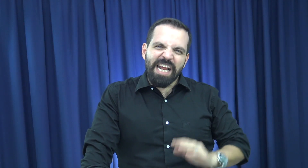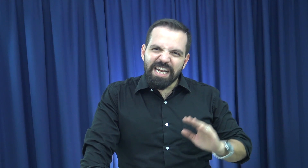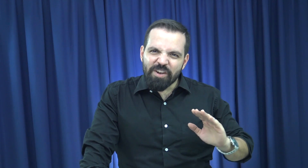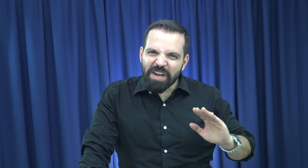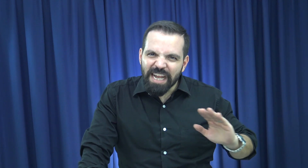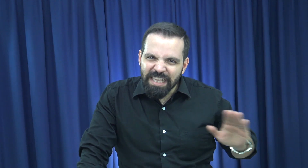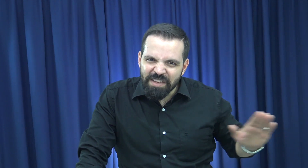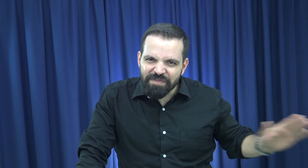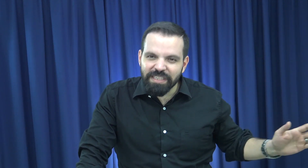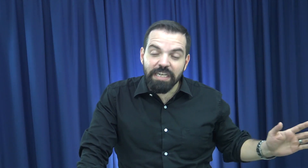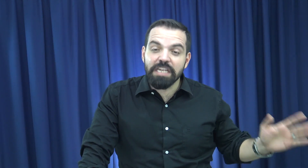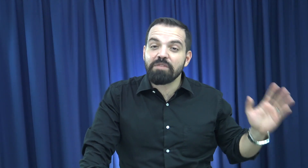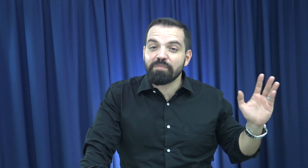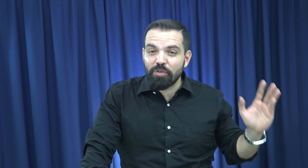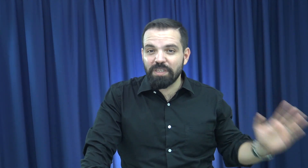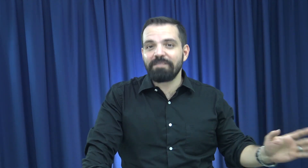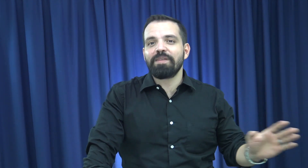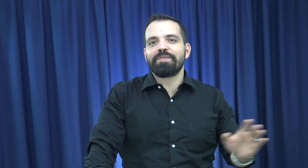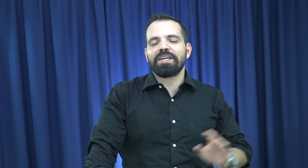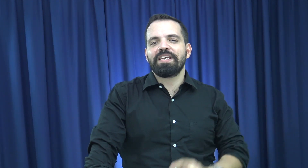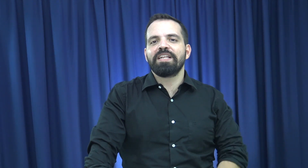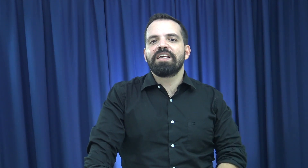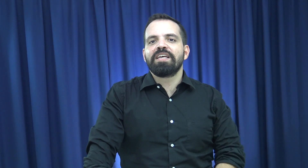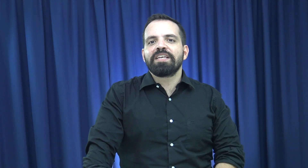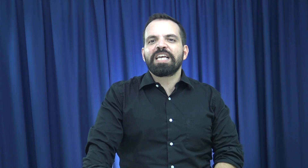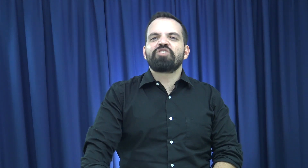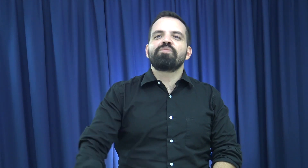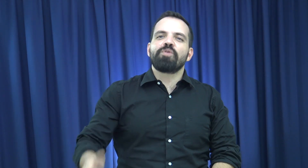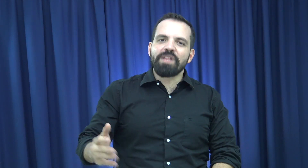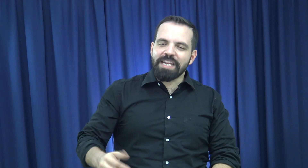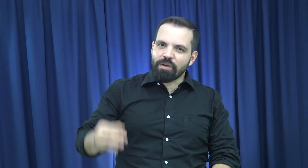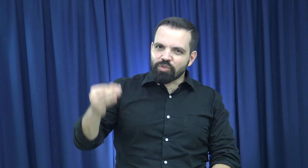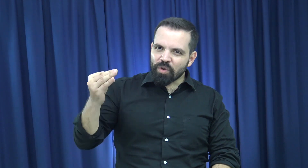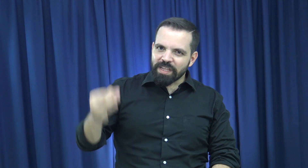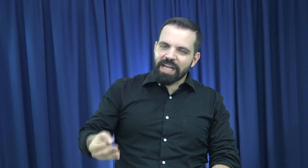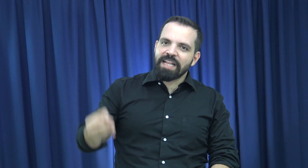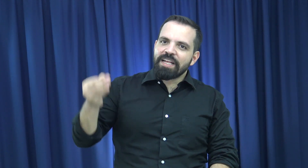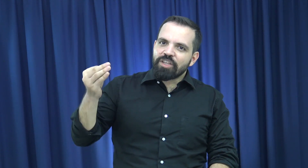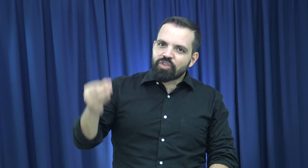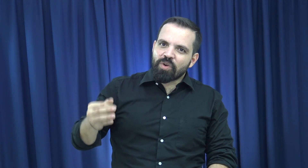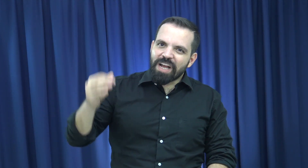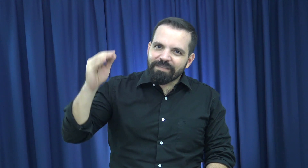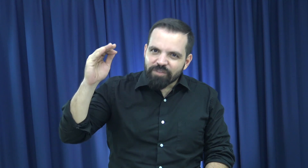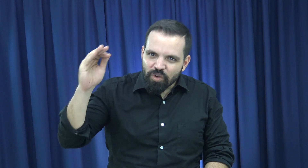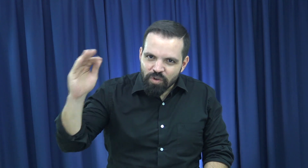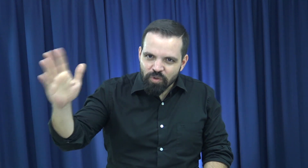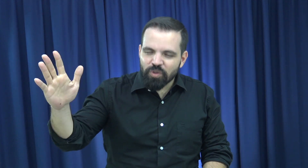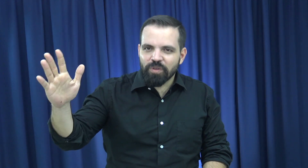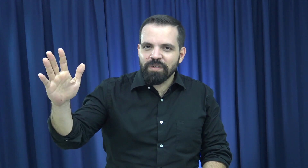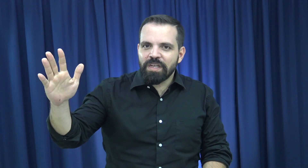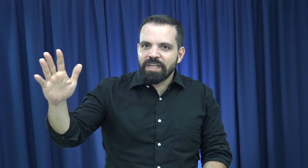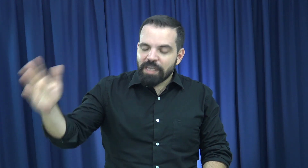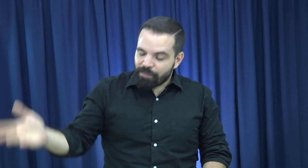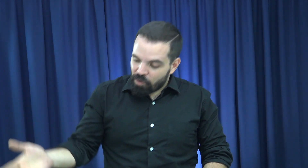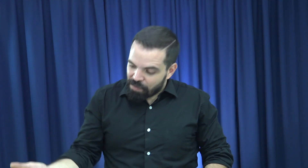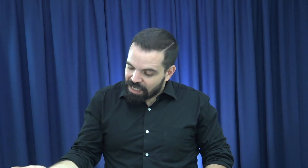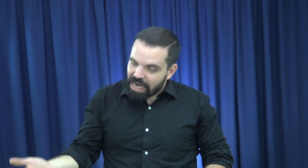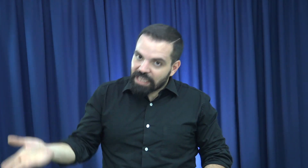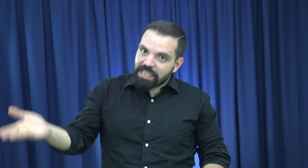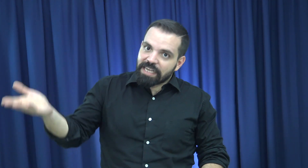no hay nada difícil ni imposible para él, que su poder y autoridad son absolutos, que por más grande